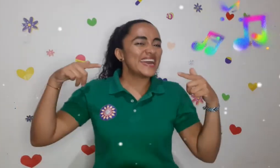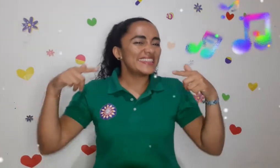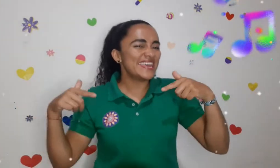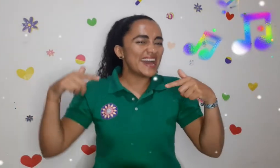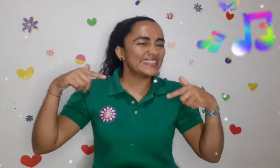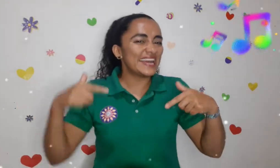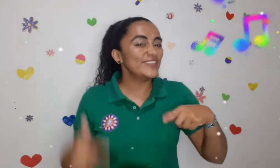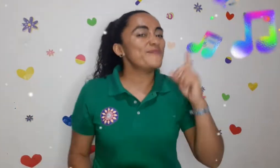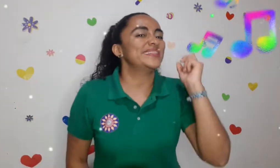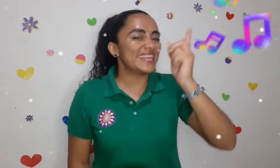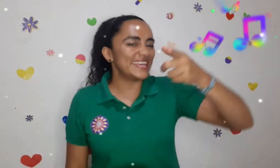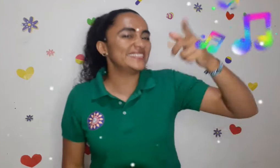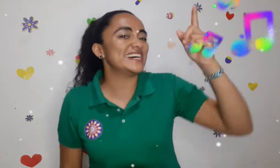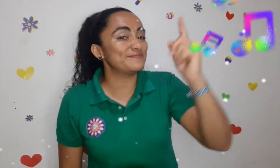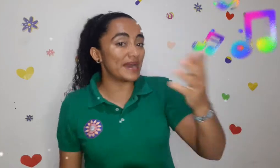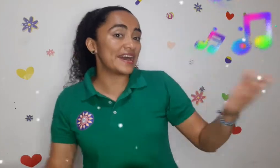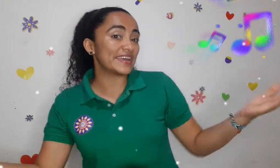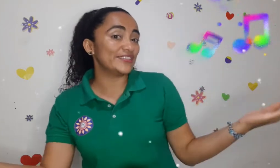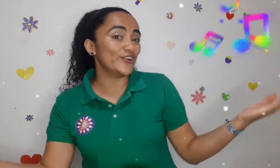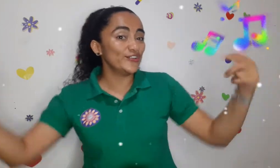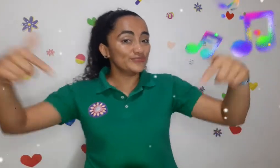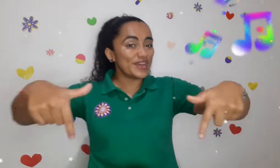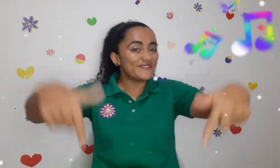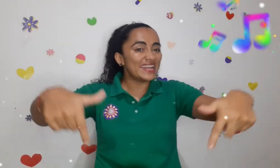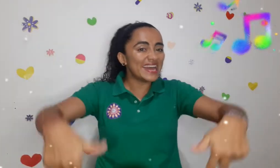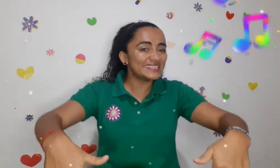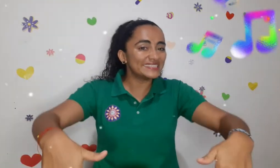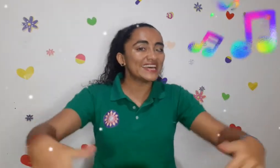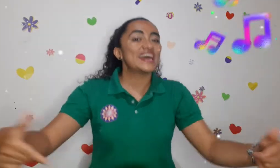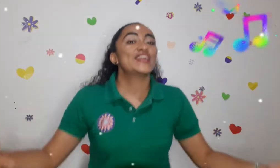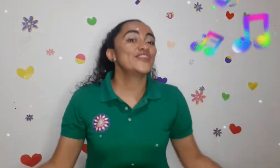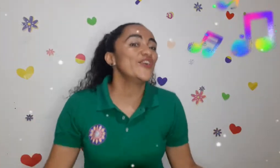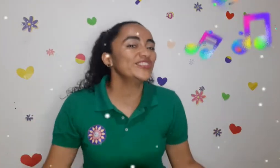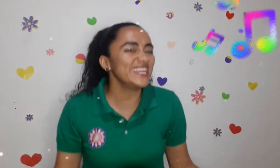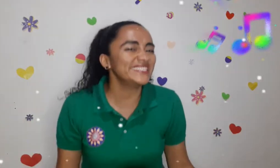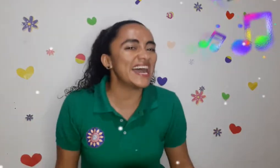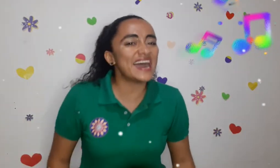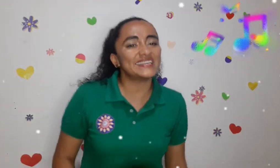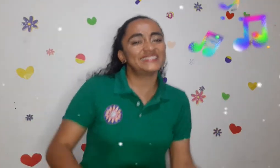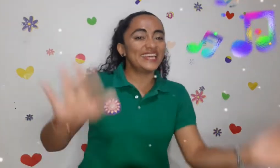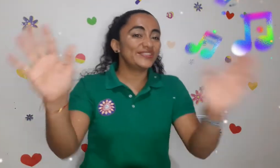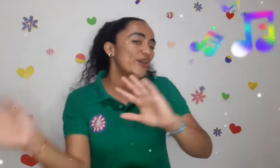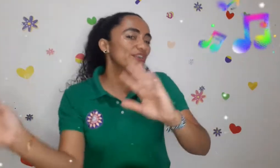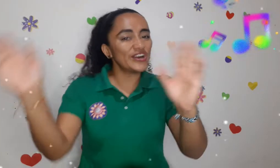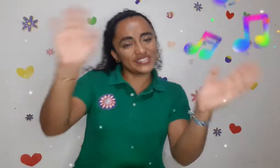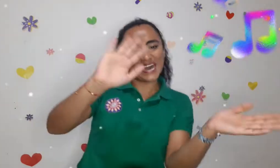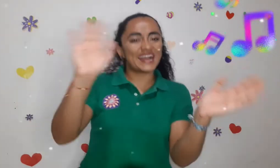día he traído mantequillas para que todos muevan las rodillas y todos a